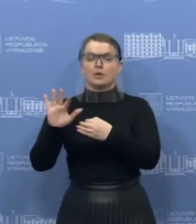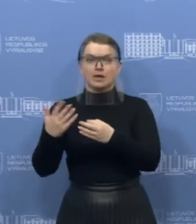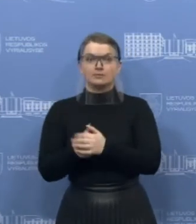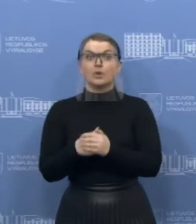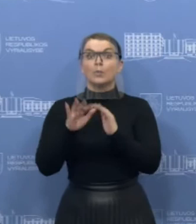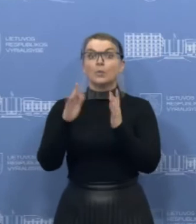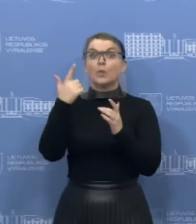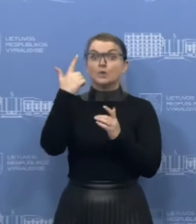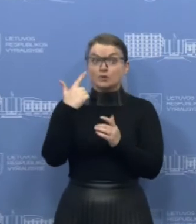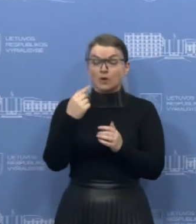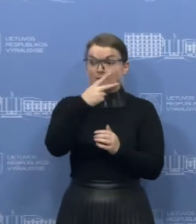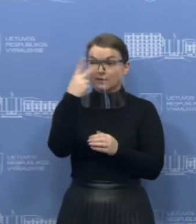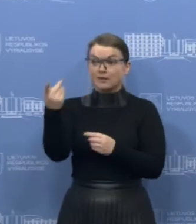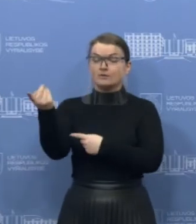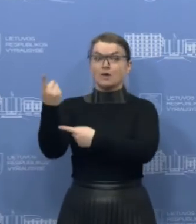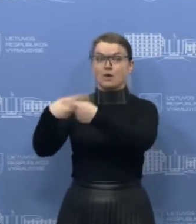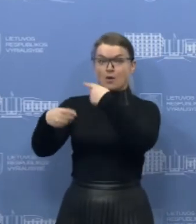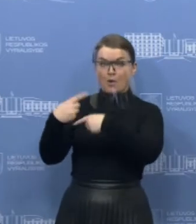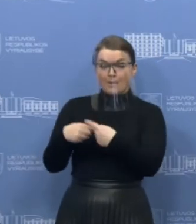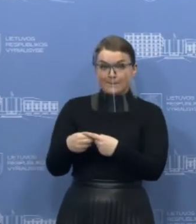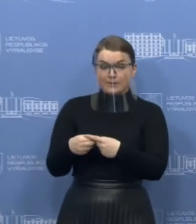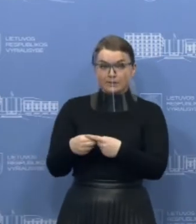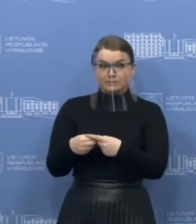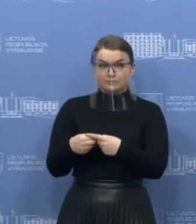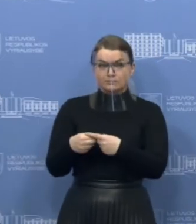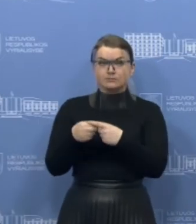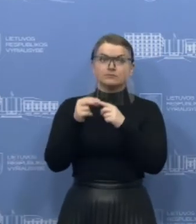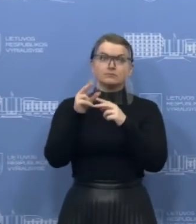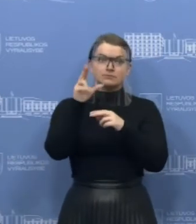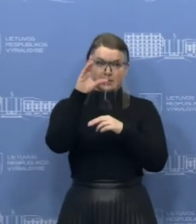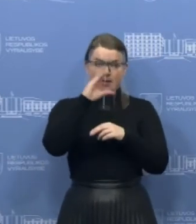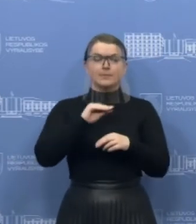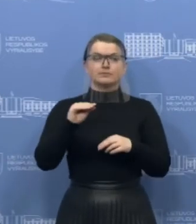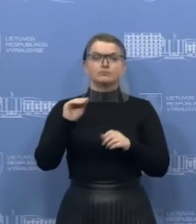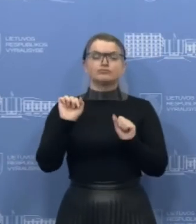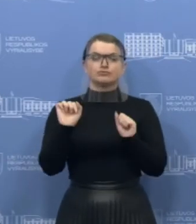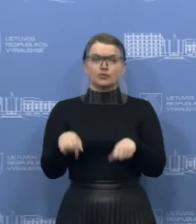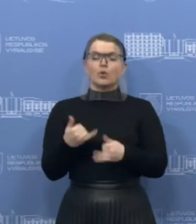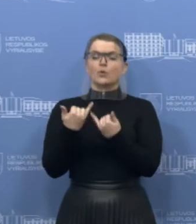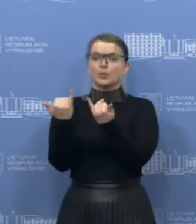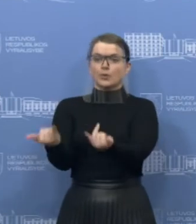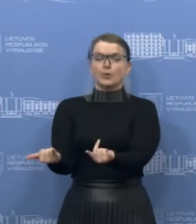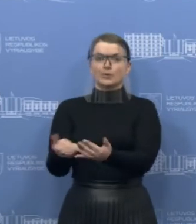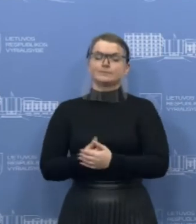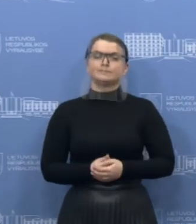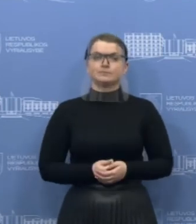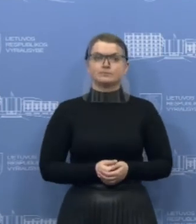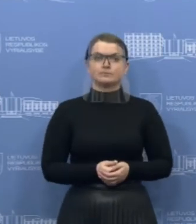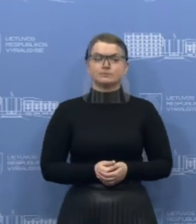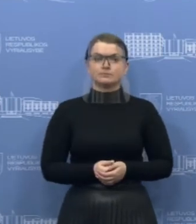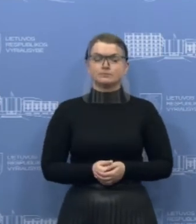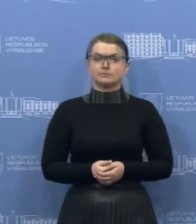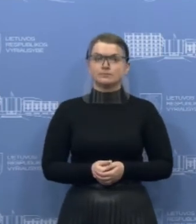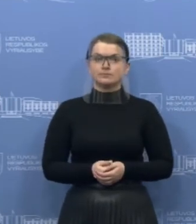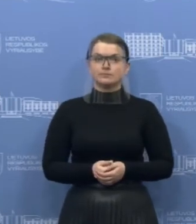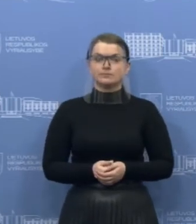norintis grįžti į Lietuvą, į tevinę, turėjo tokią galimybę. Be abejo, mes dar